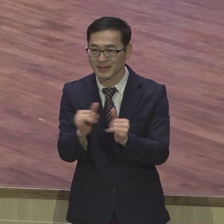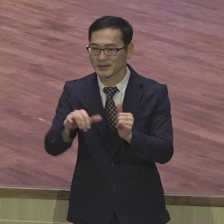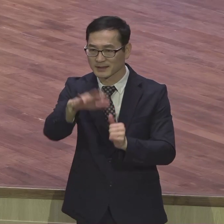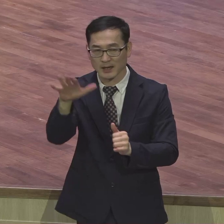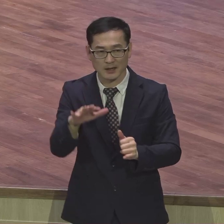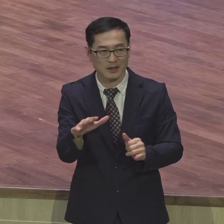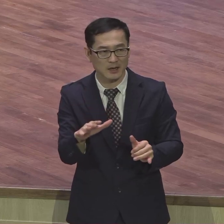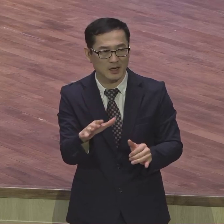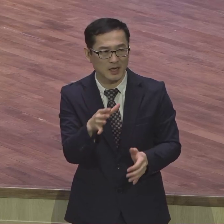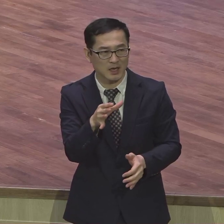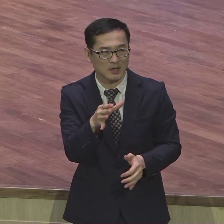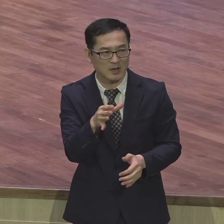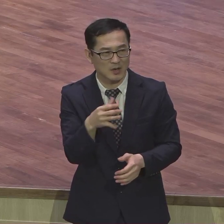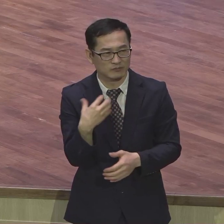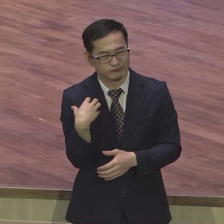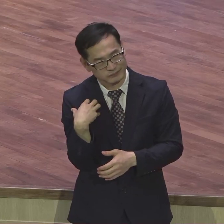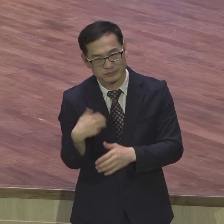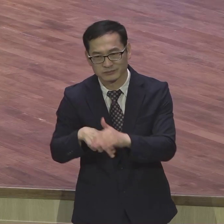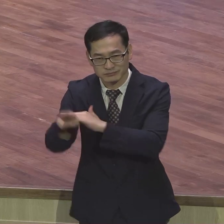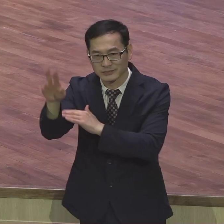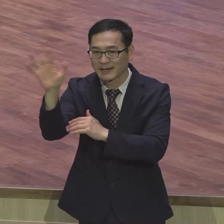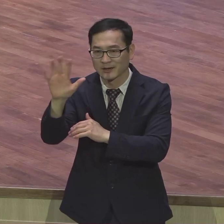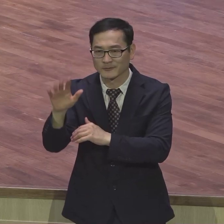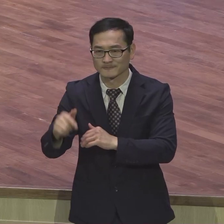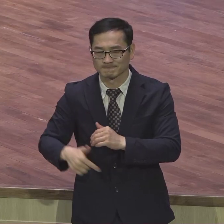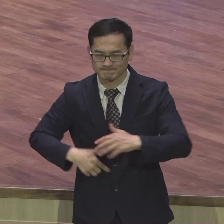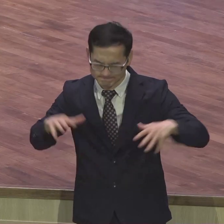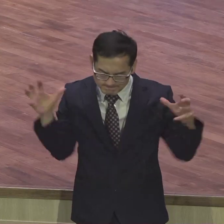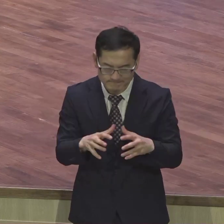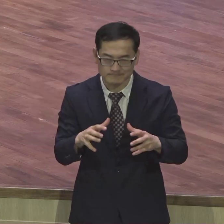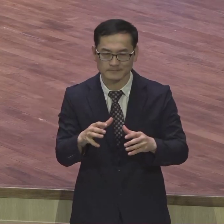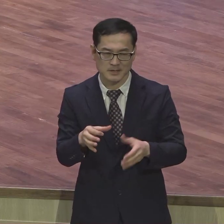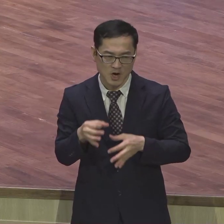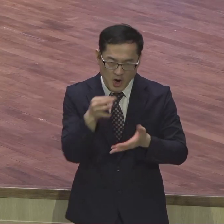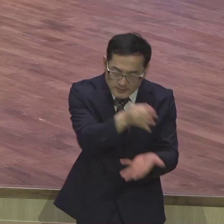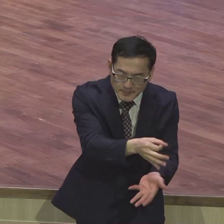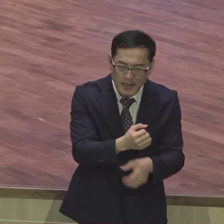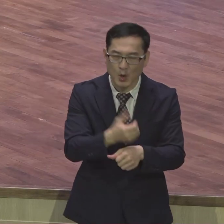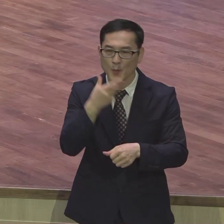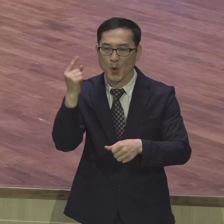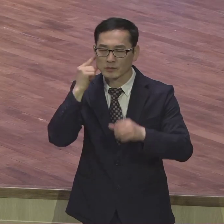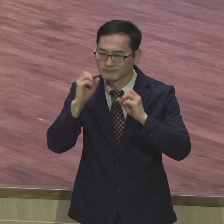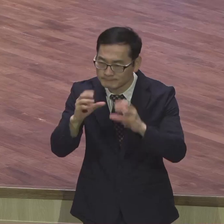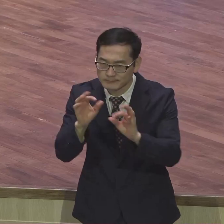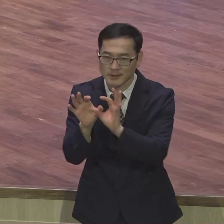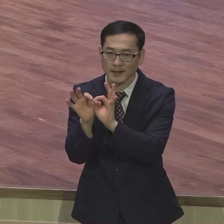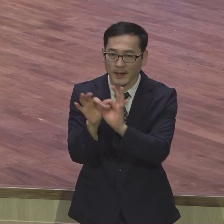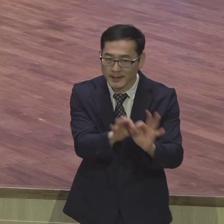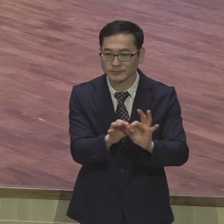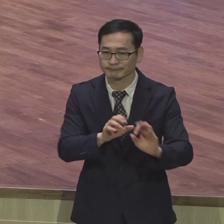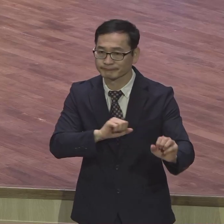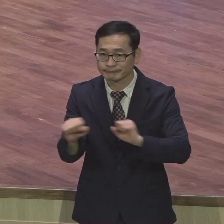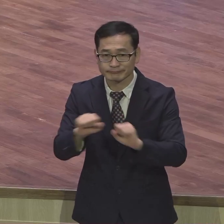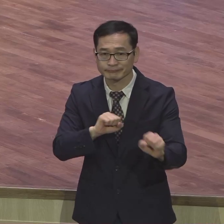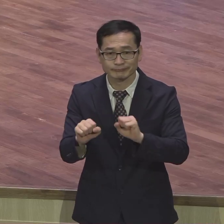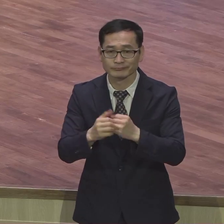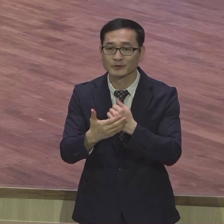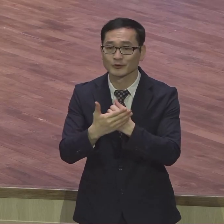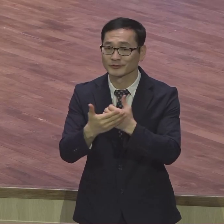복음 사랑하기 때문에 교회 안에서 이렇게 복음을 위해서 헌신하는 로마서 16장에 그렇게